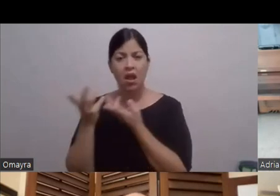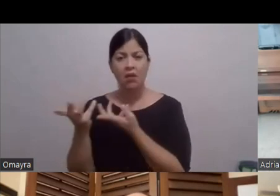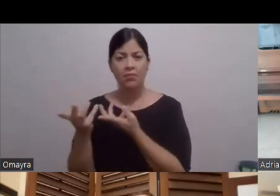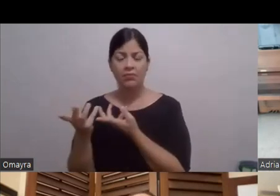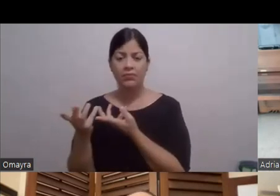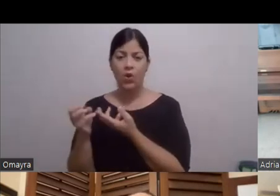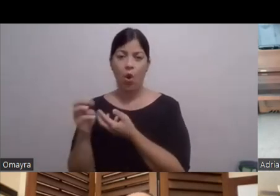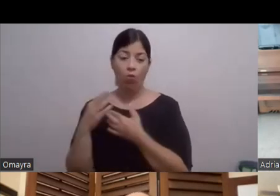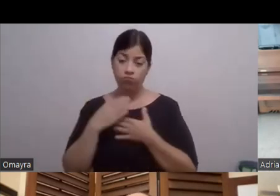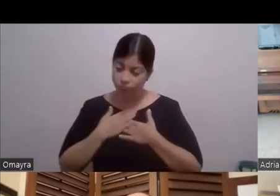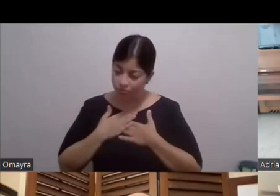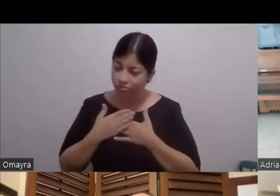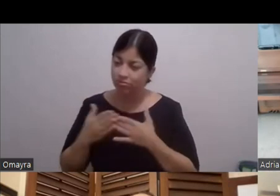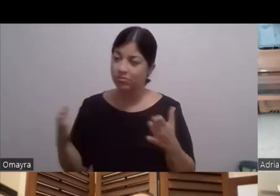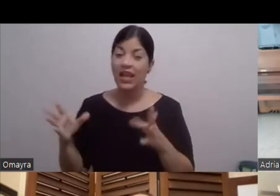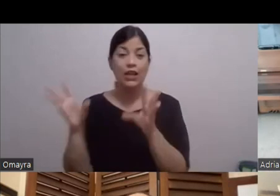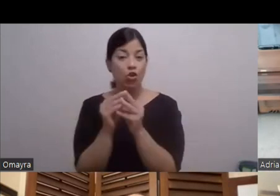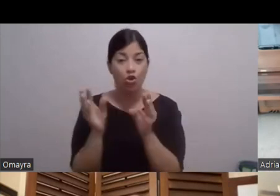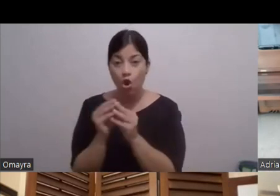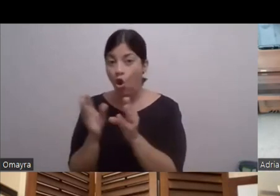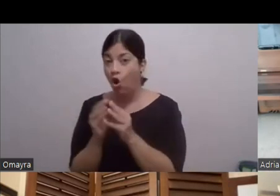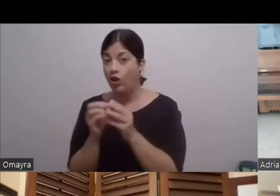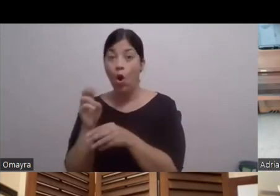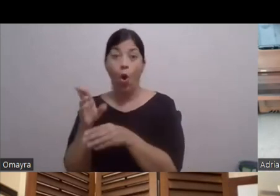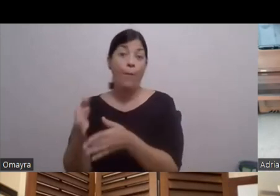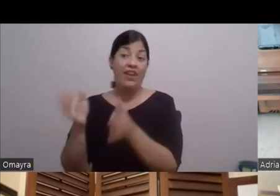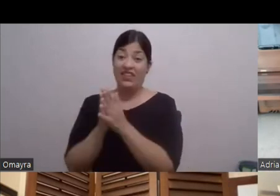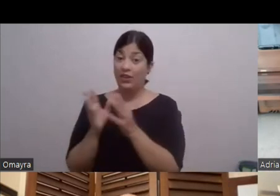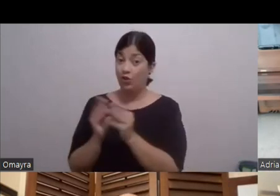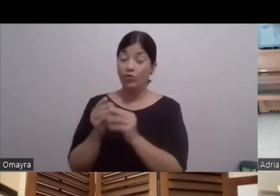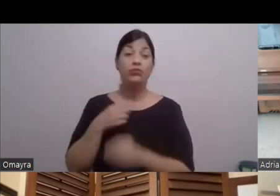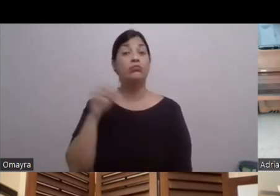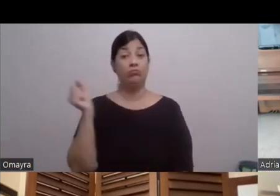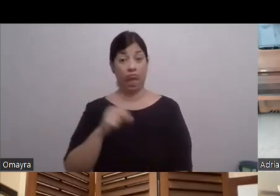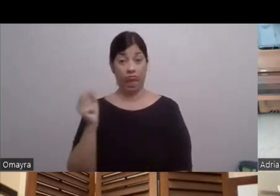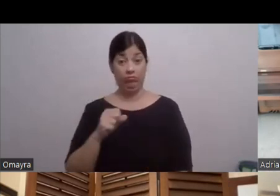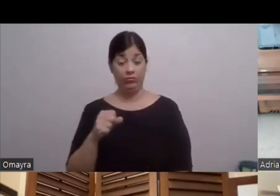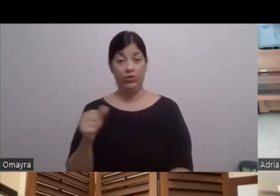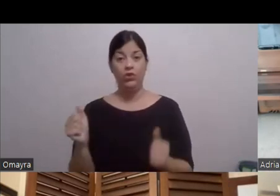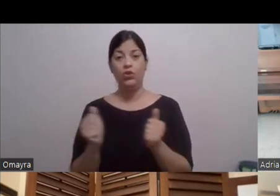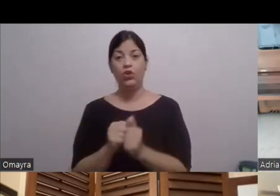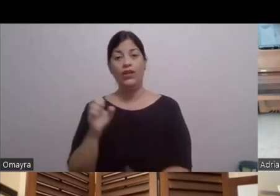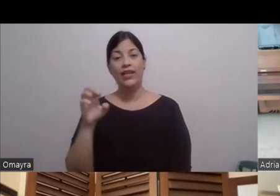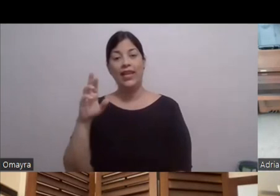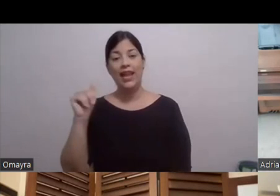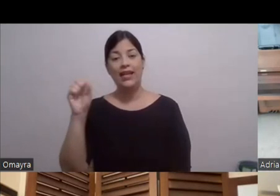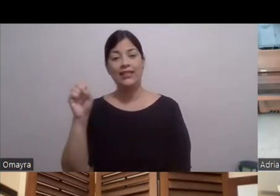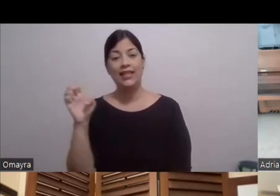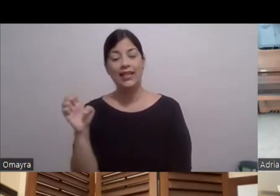tener reuniones O de pedirlas? Claro Claro Con Mira con Erase Este Yo tuve este guión Tres